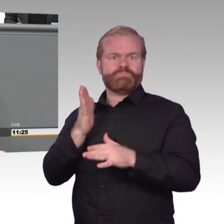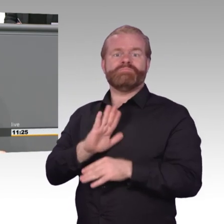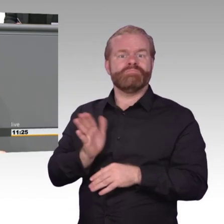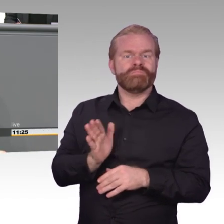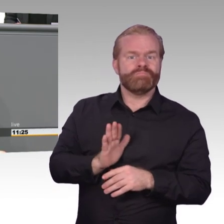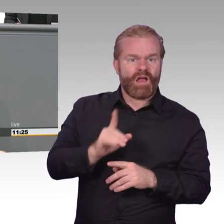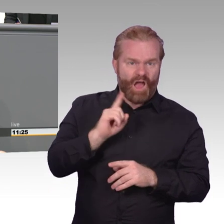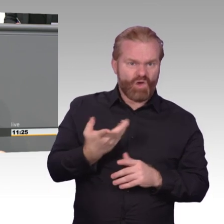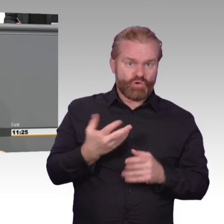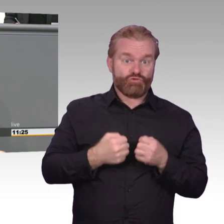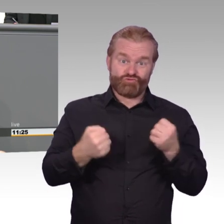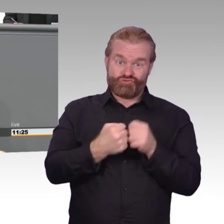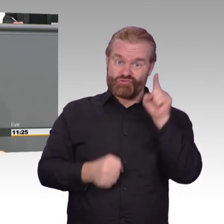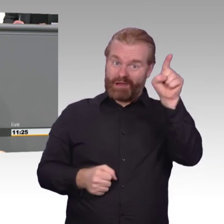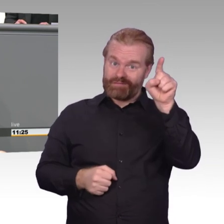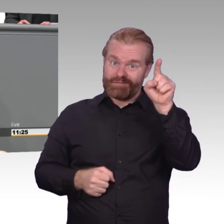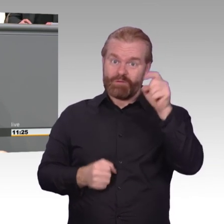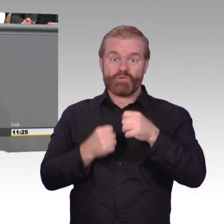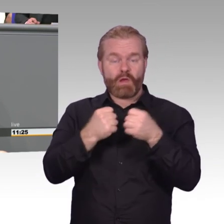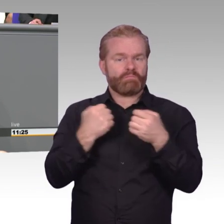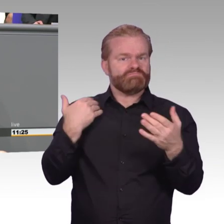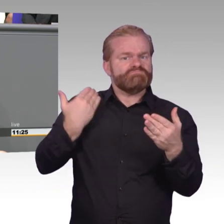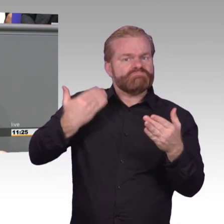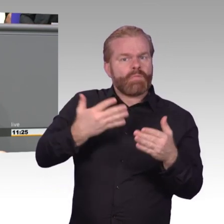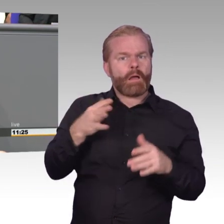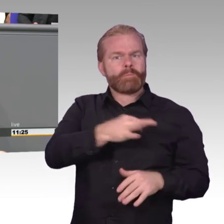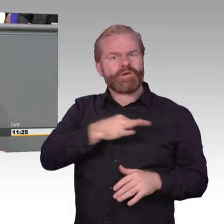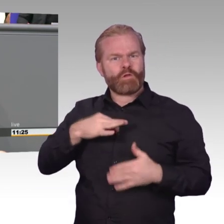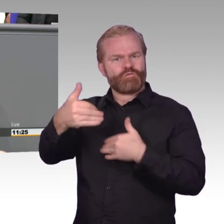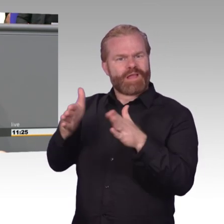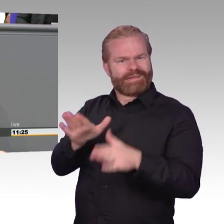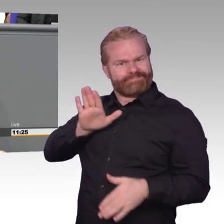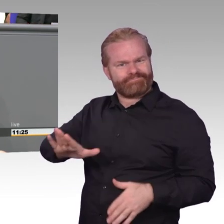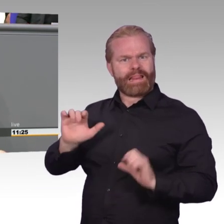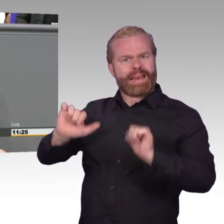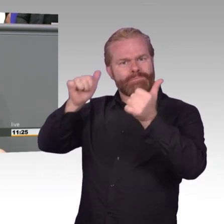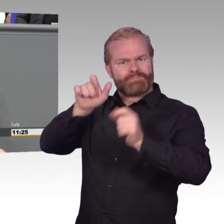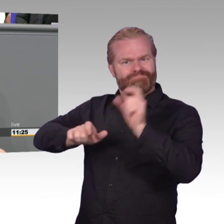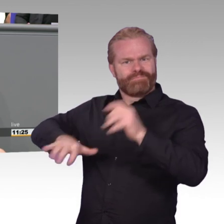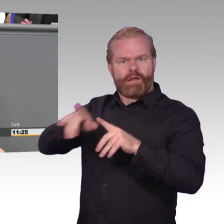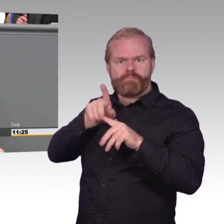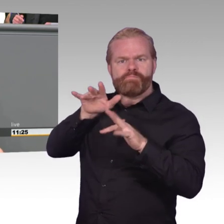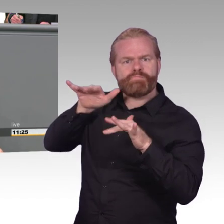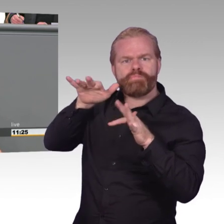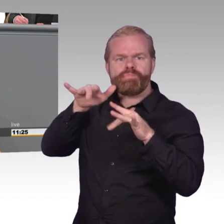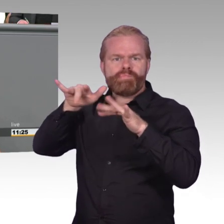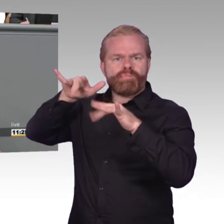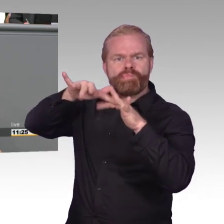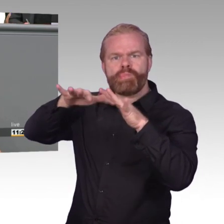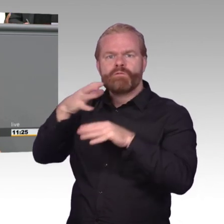Unterhaltungs und Haushaltsgeräte zur umfassenden Überwachung genutzt werden können. Gleiches gilt für die Zero-Day-Exploits, Schwachstellen